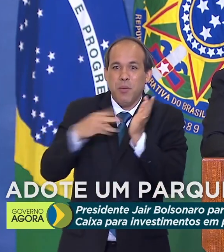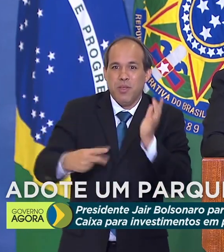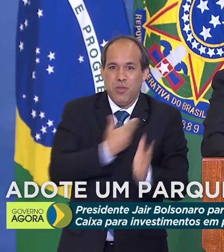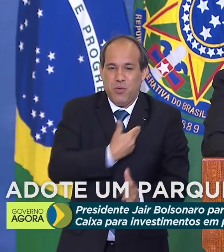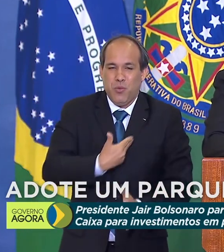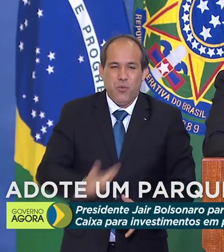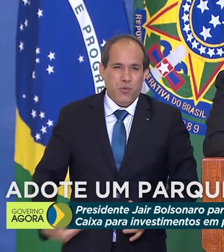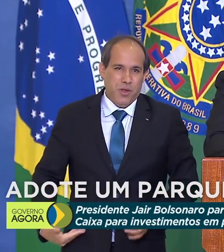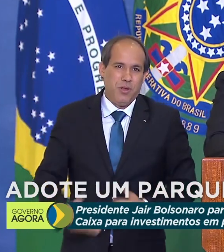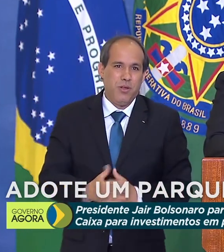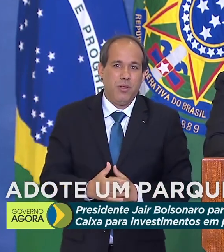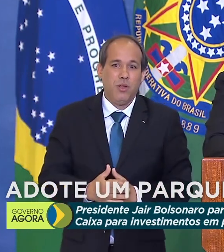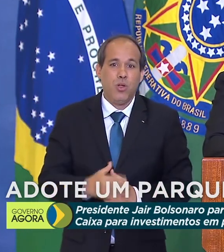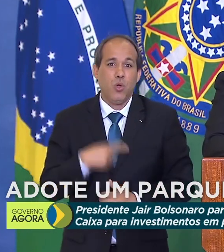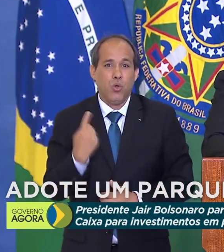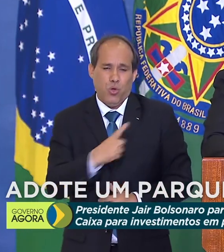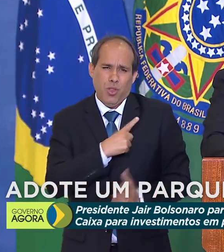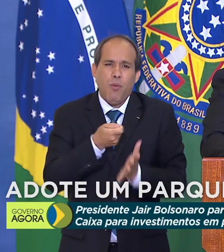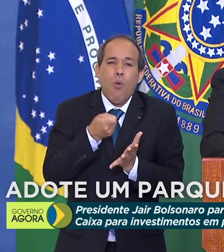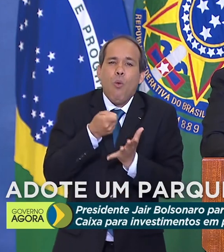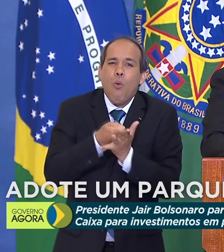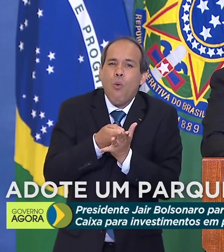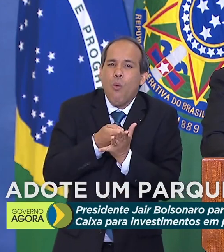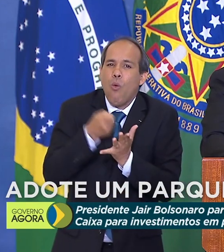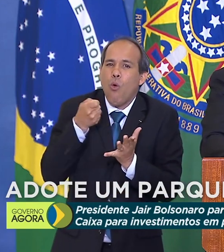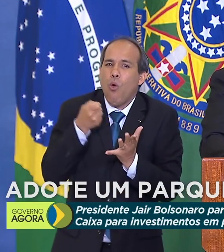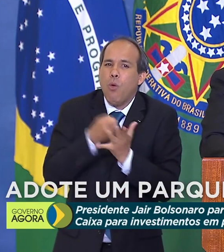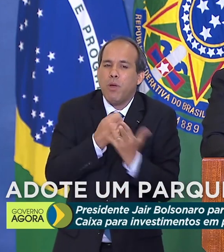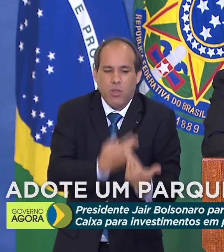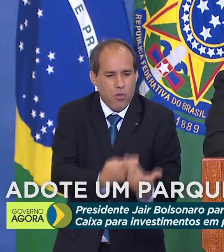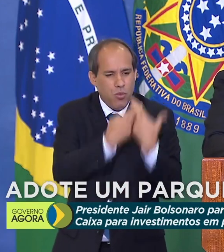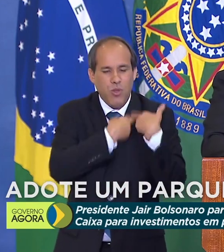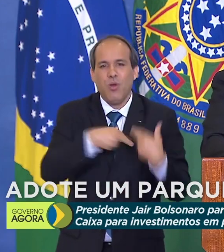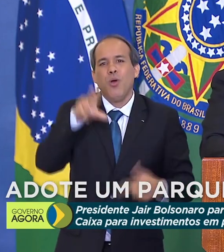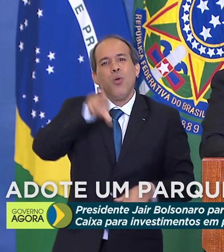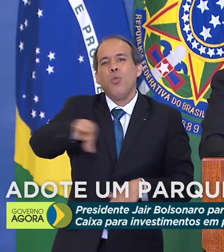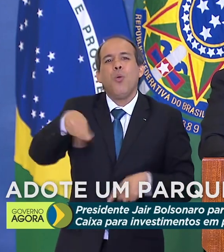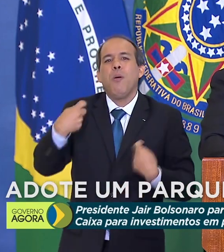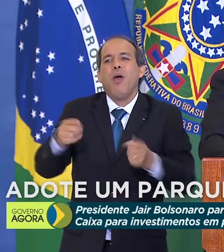E nós temos a obrigação de fazer isso. Não é virtude.